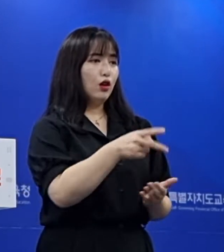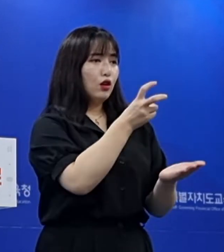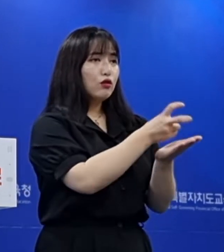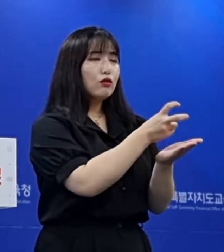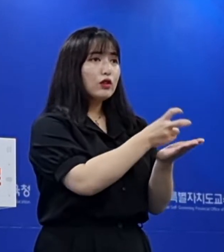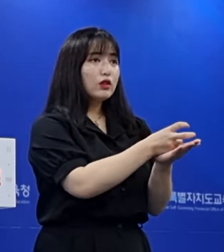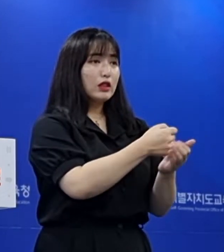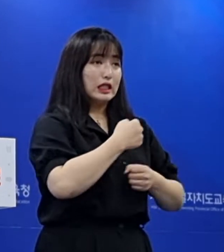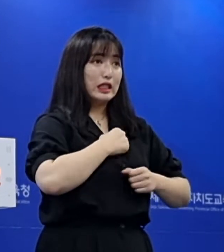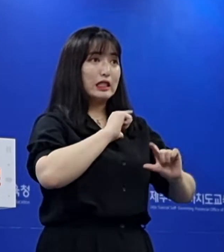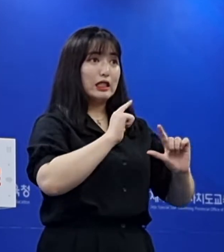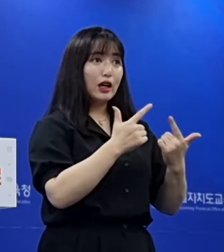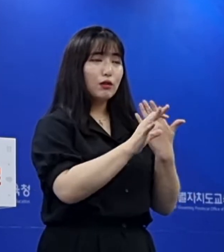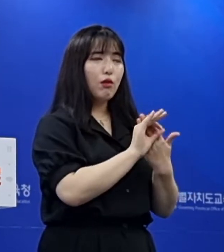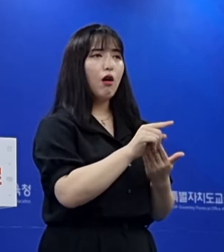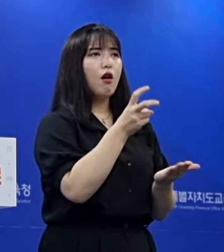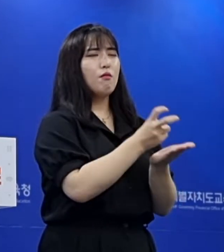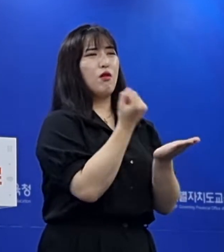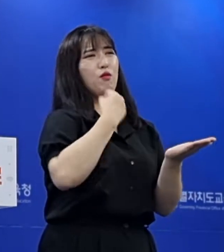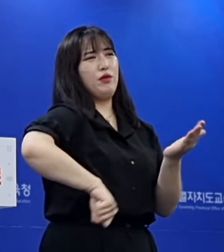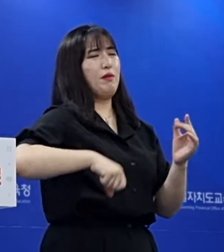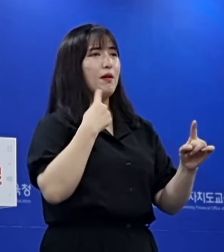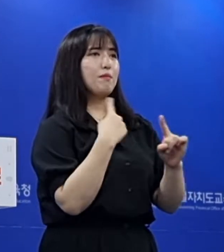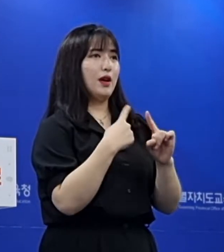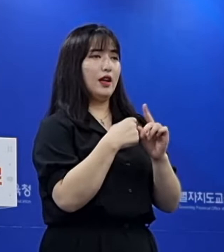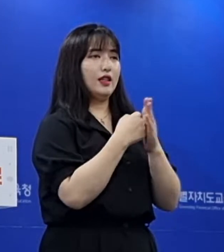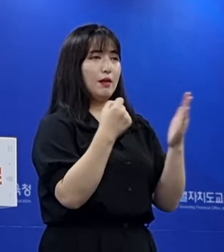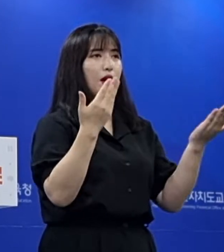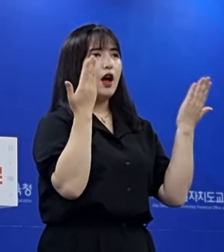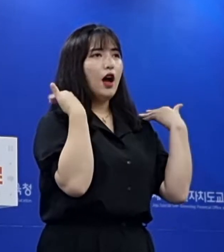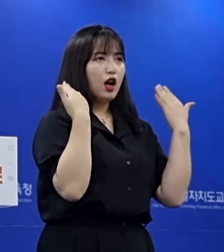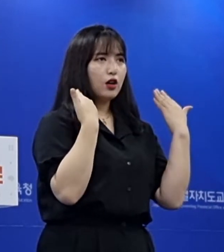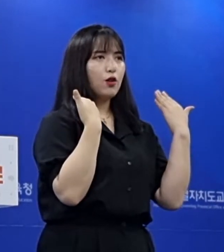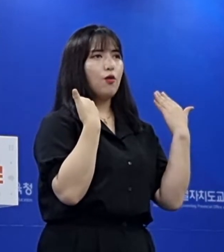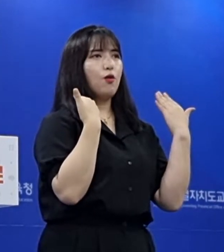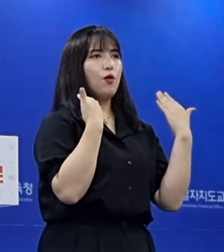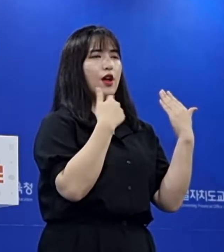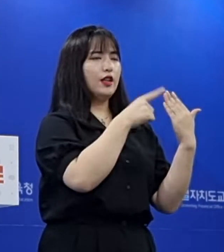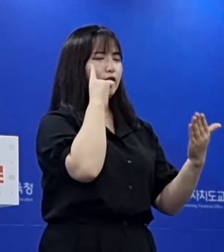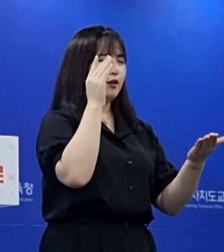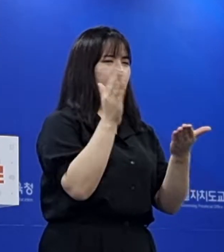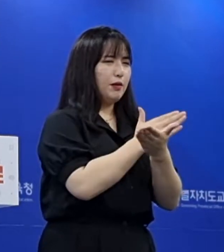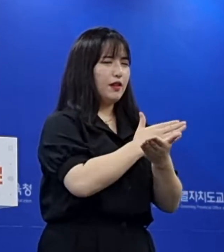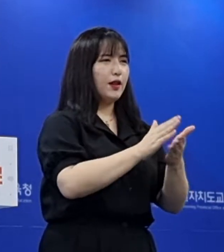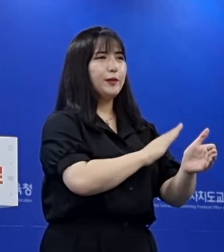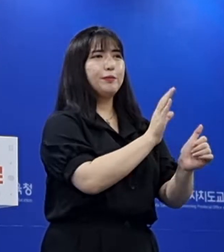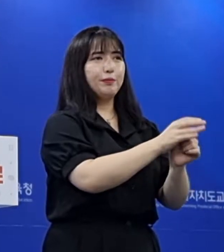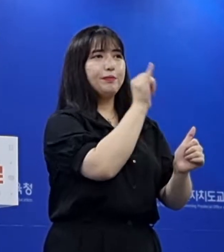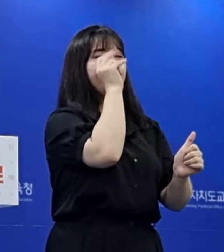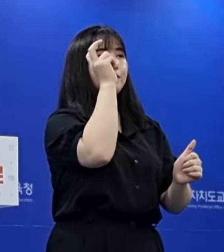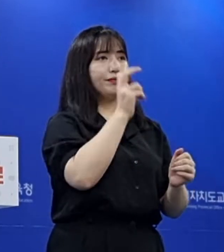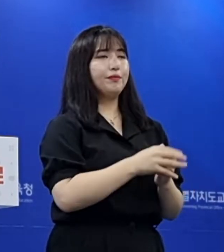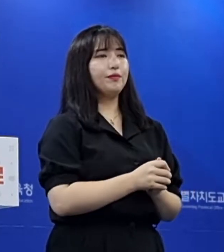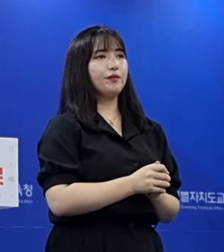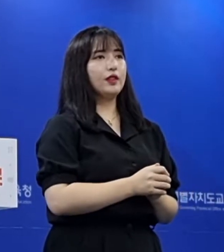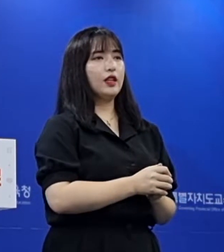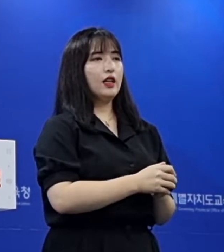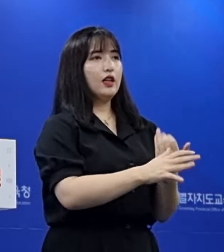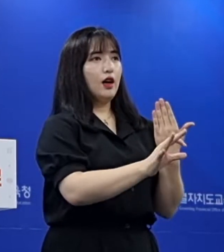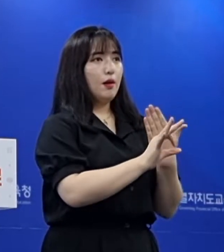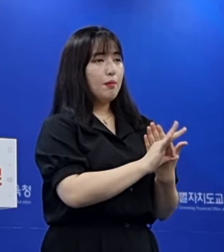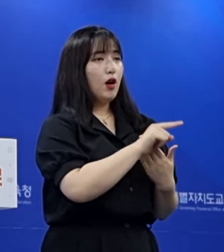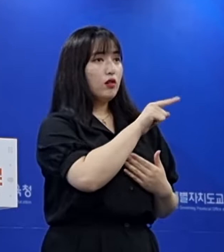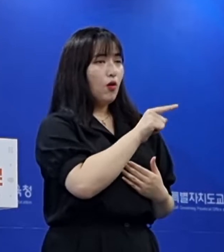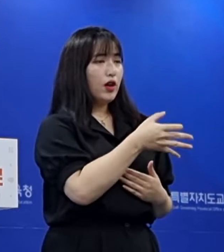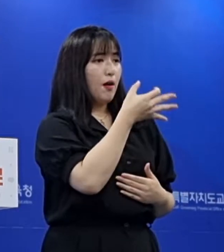법을 위반하는 문제가 되기 때문에 이거는 학교에서 적이 알아서 판단하리라고 생각을 합니다. 그에 따른 역시